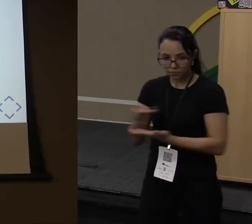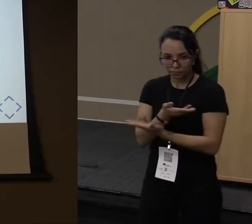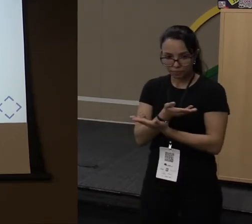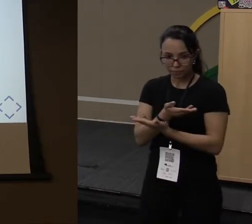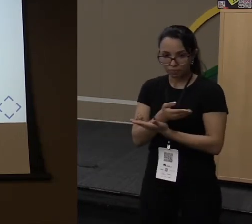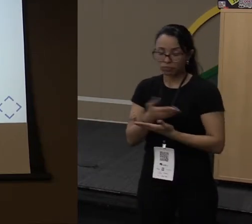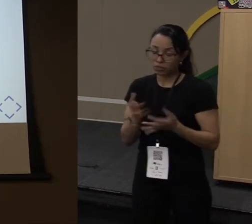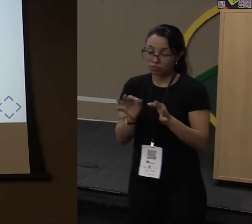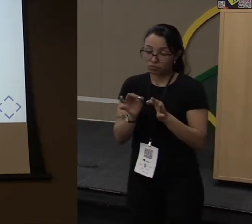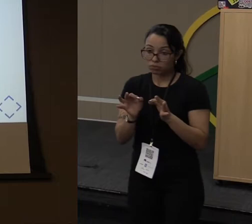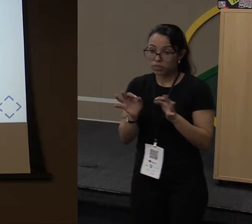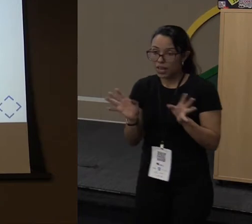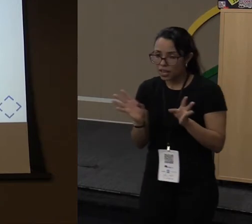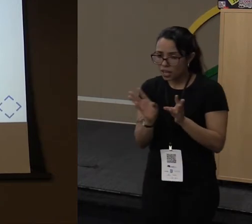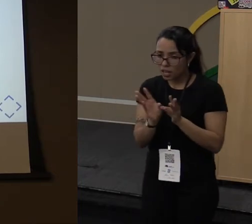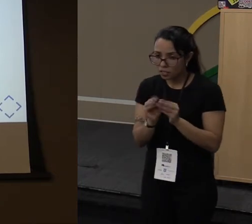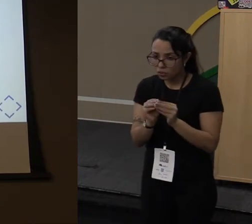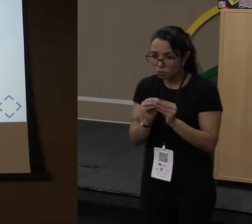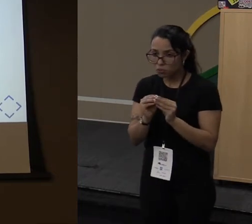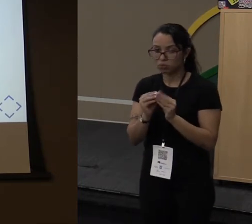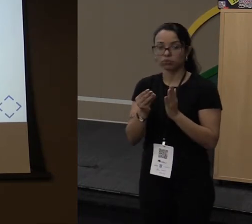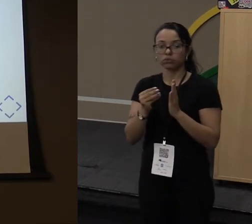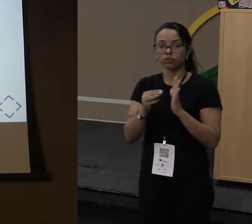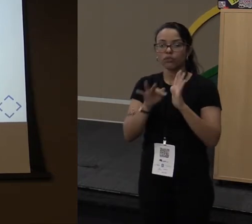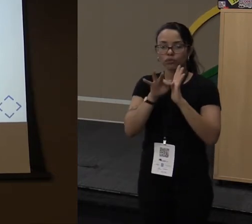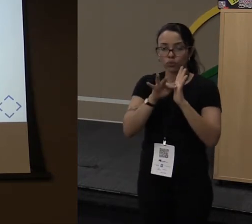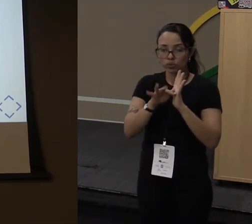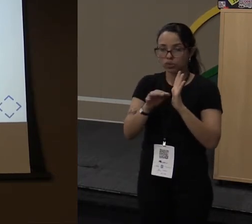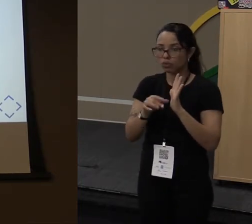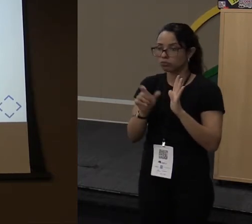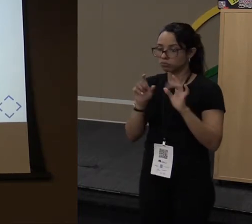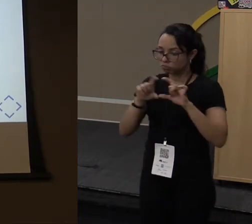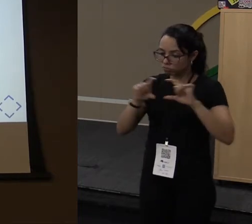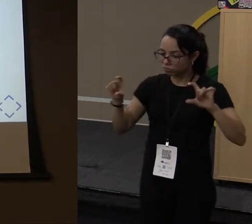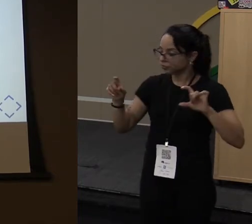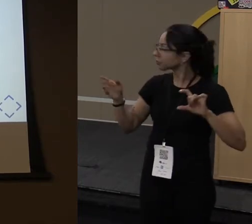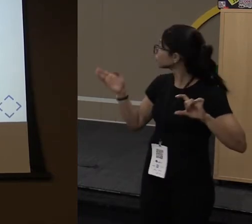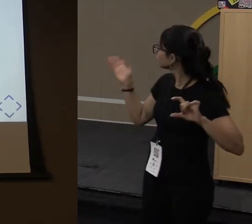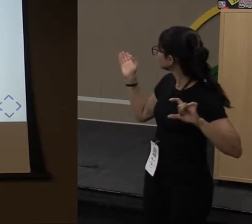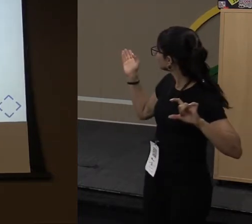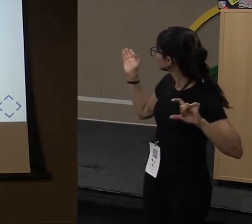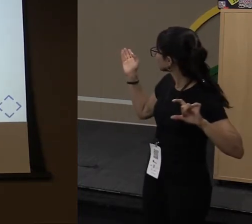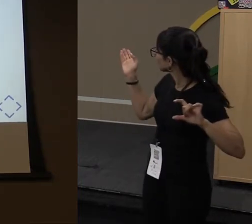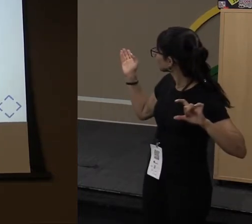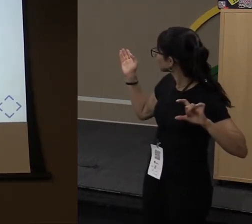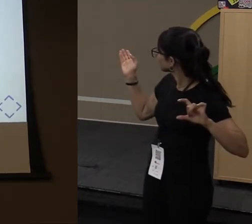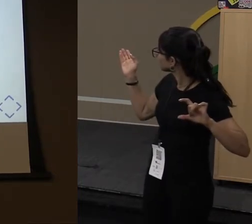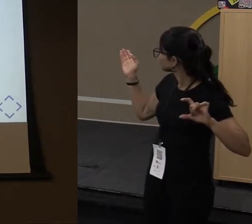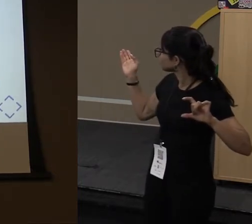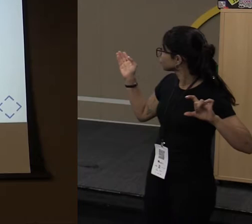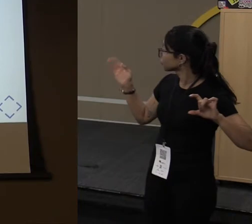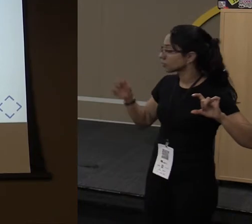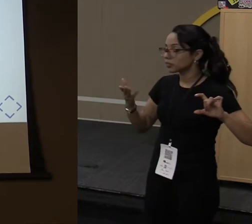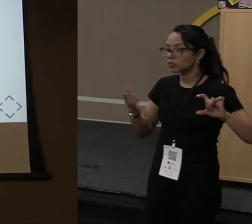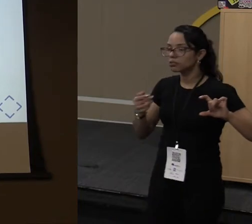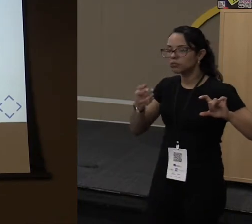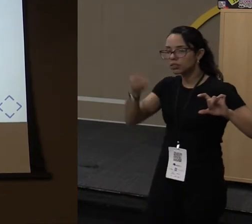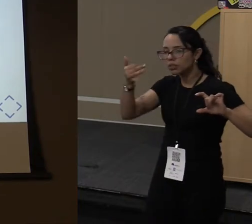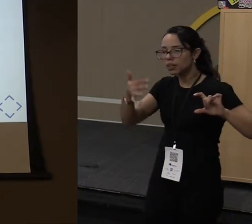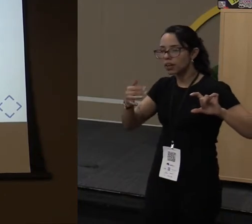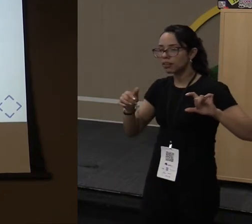Então, basicamente, a função vira isso aqui. Eu tenho um function, integer e integer. Então, eu dizendo que eu vou trabalhar com a lambda que